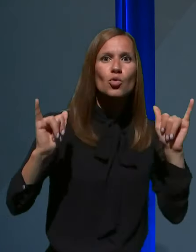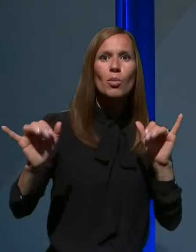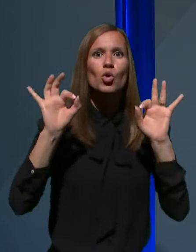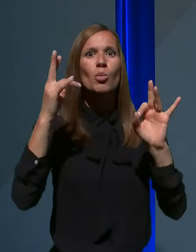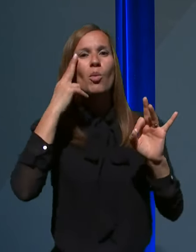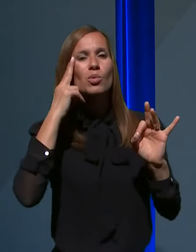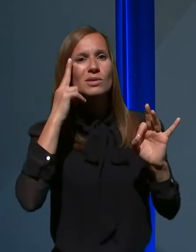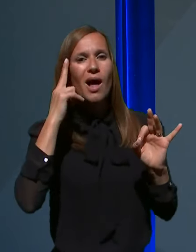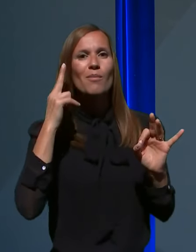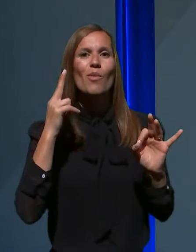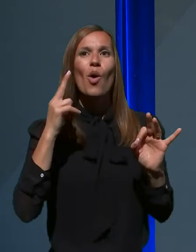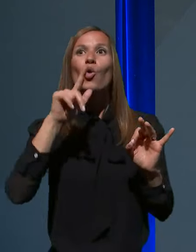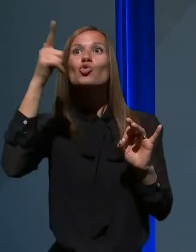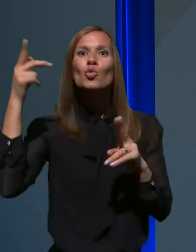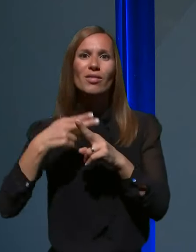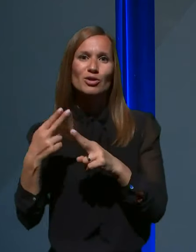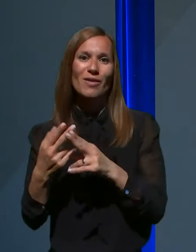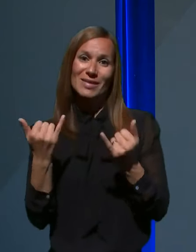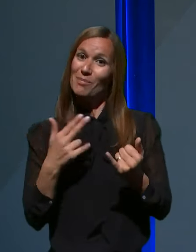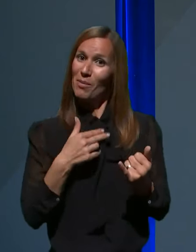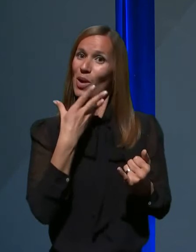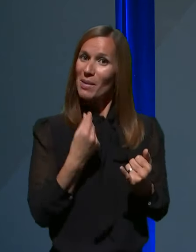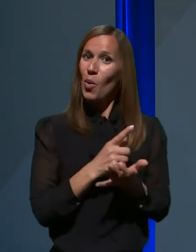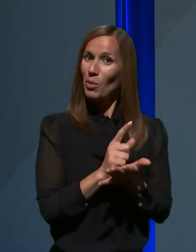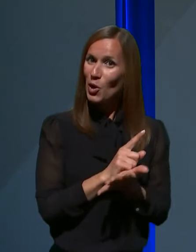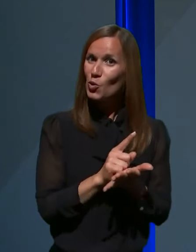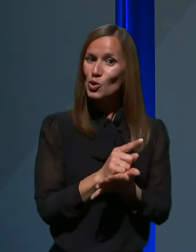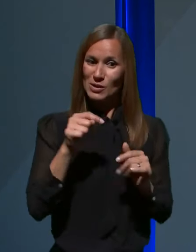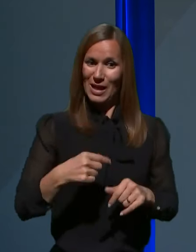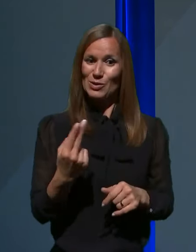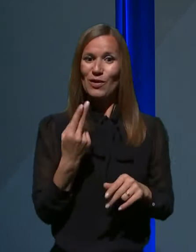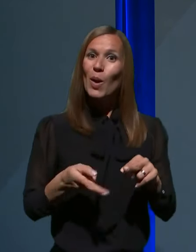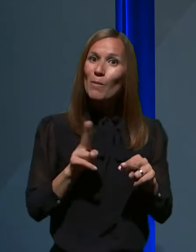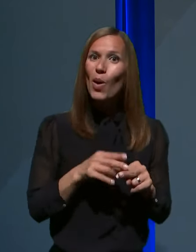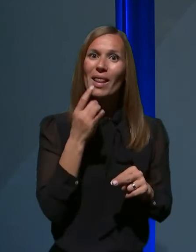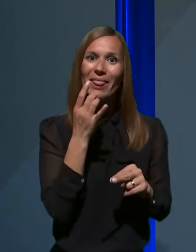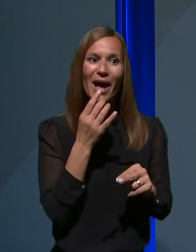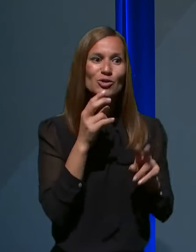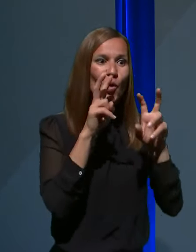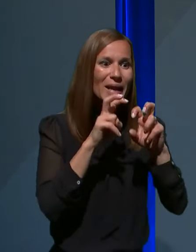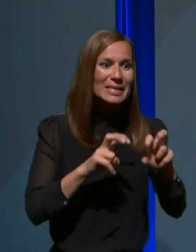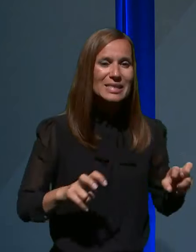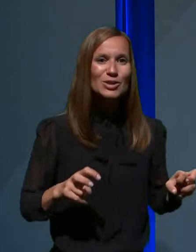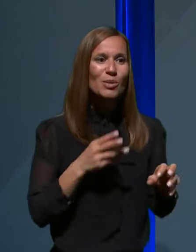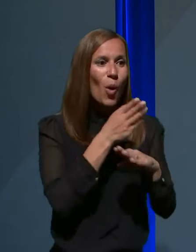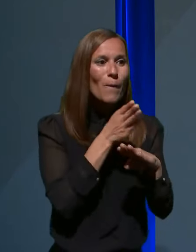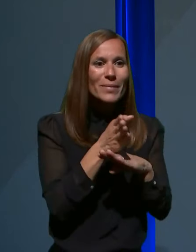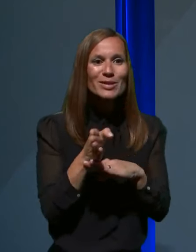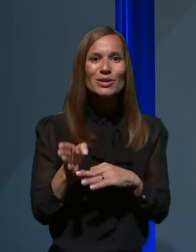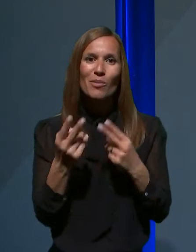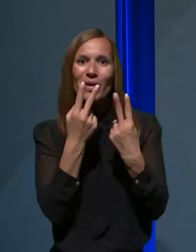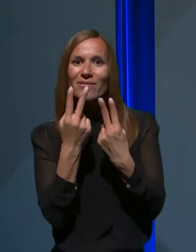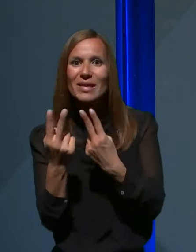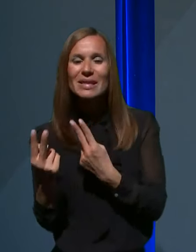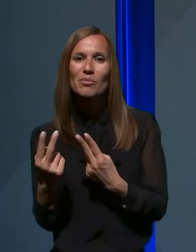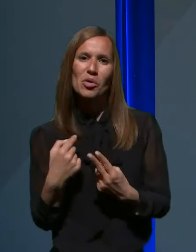Zdaj imamo lepo priložnost, zdaj tudi svojo Slovenijo malo, bolj natančno obiščemo in vidimo in jaz v